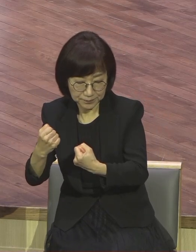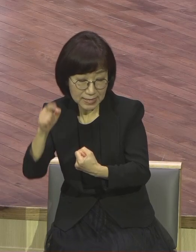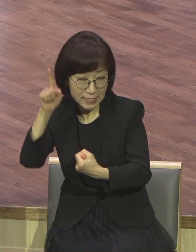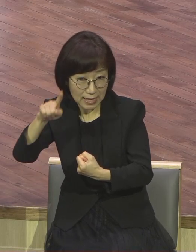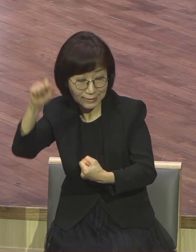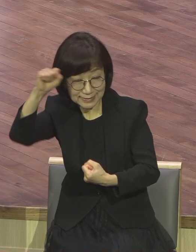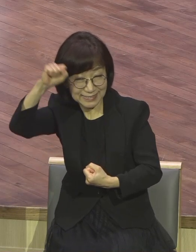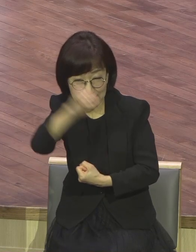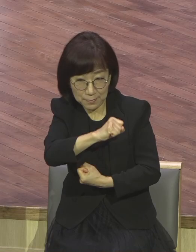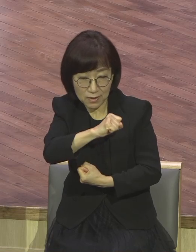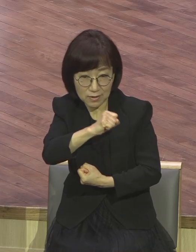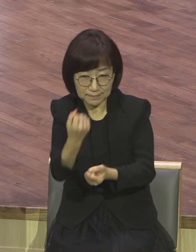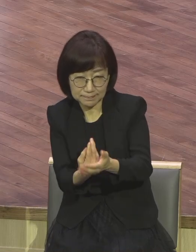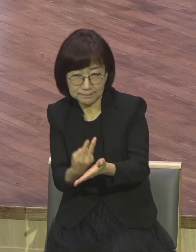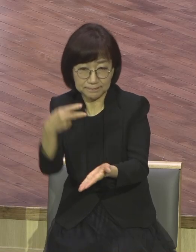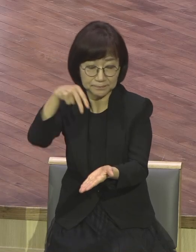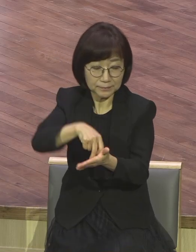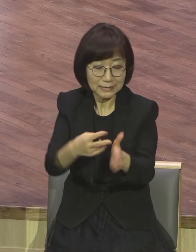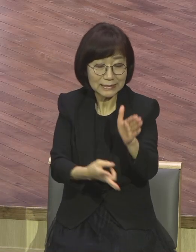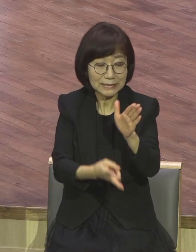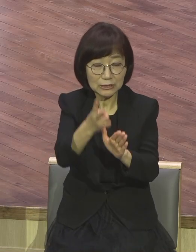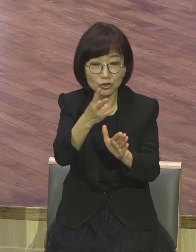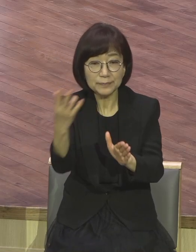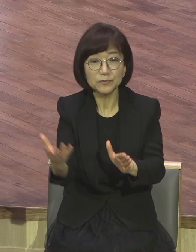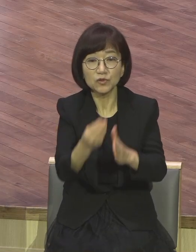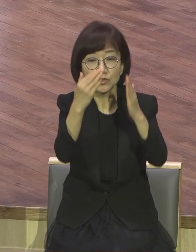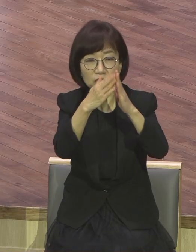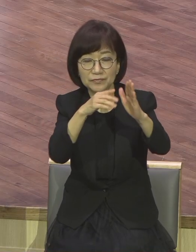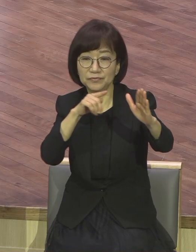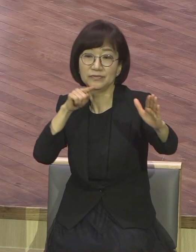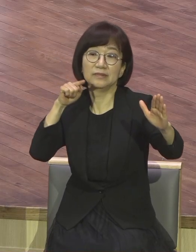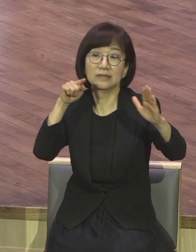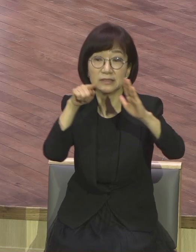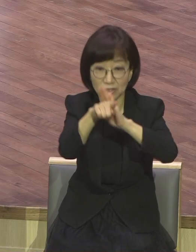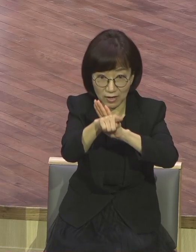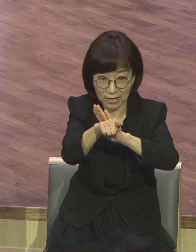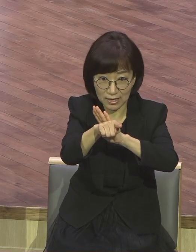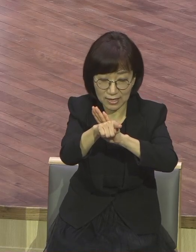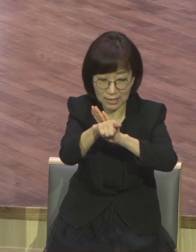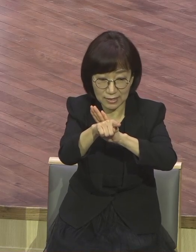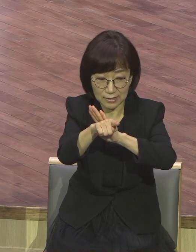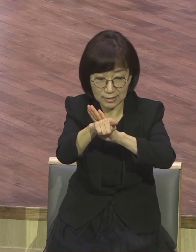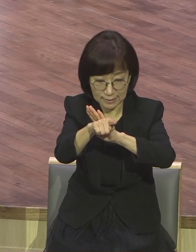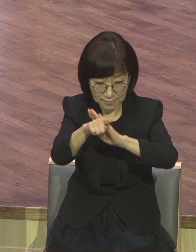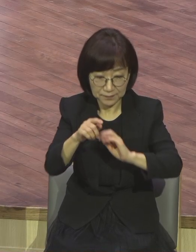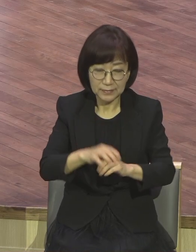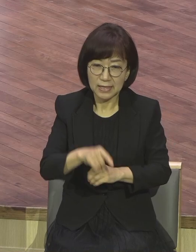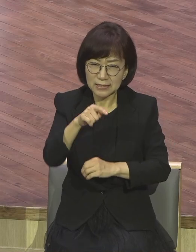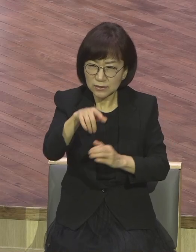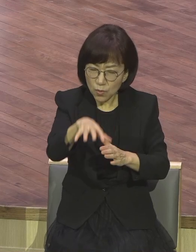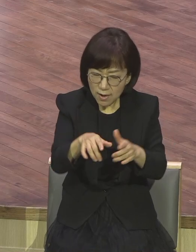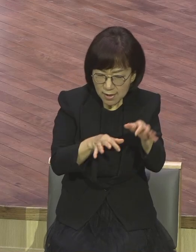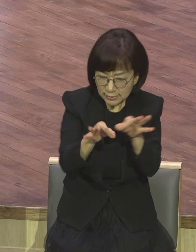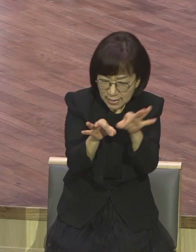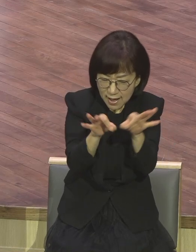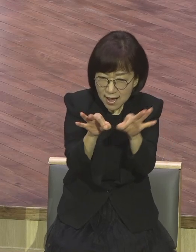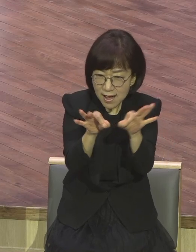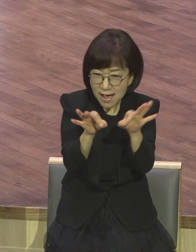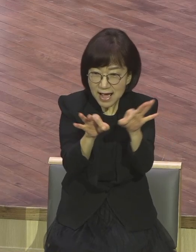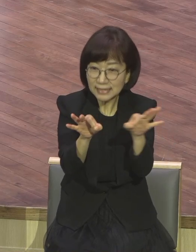일찍이 예루살렘 성전에 올라갑니다. 그리고 성전에 들어가자마자 성전에서 매매하는 모든